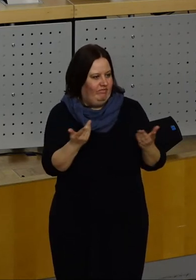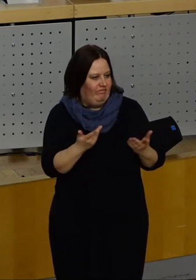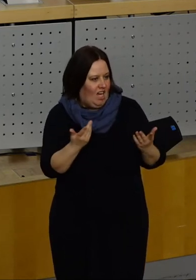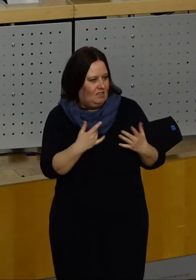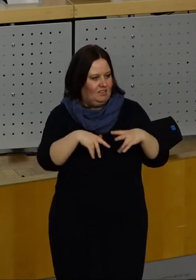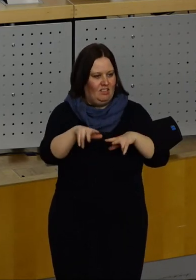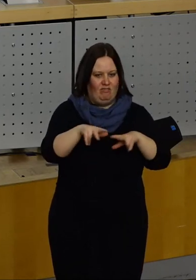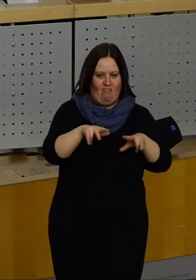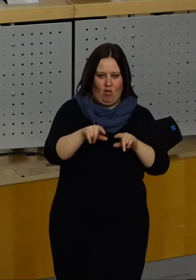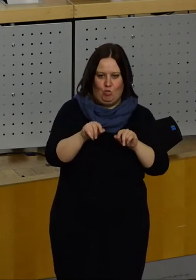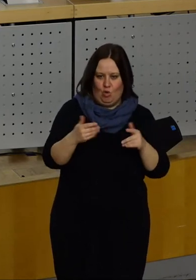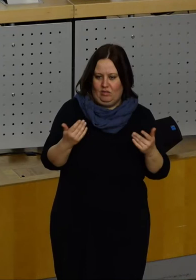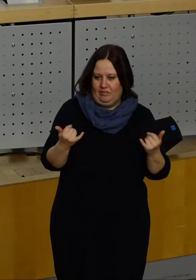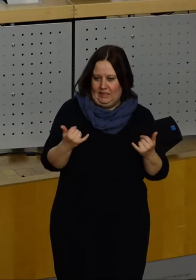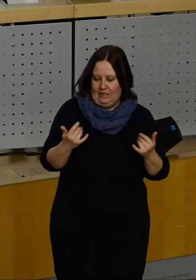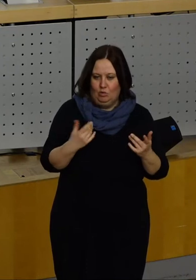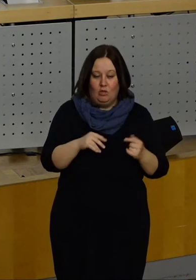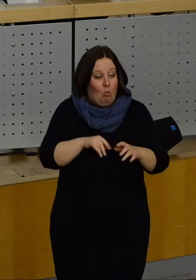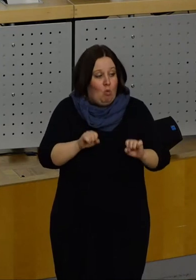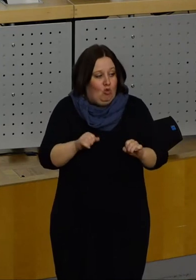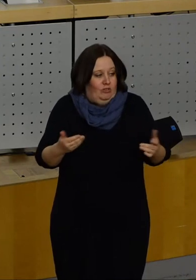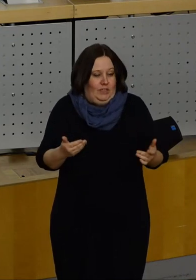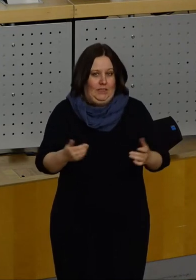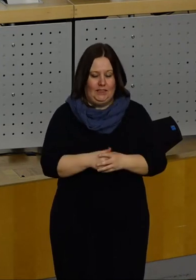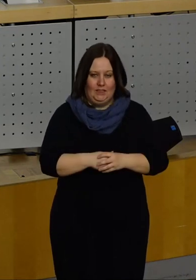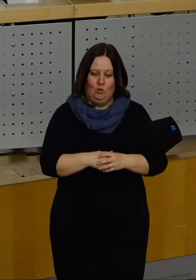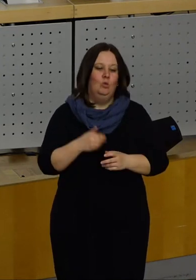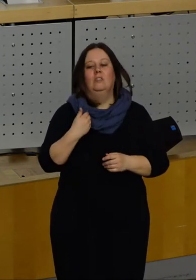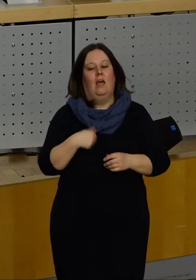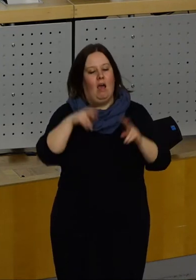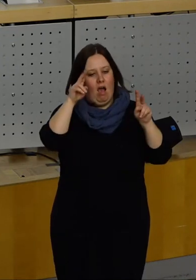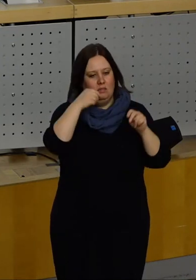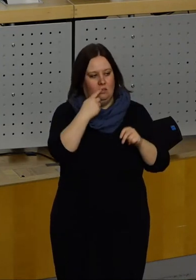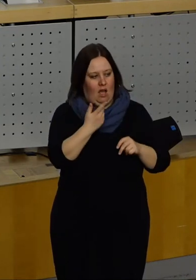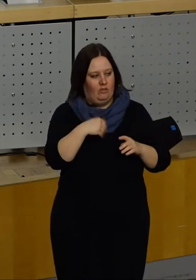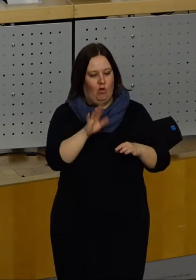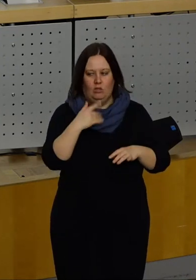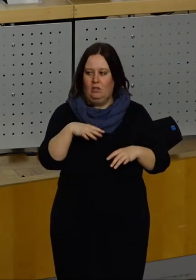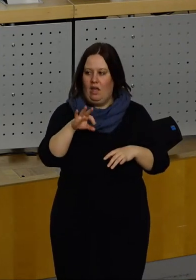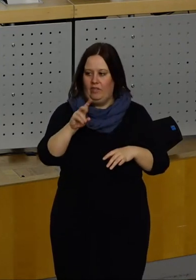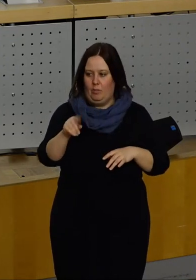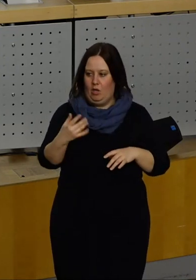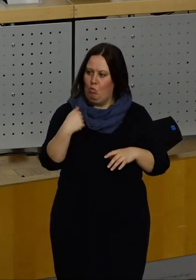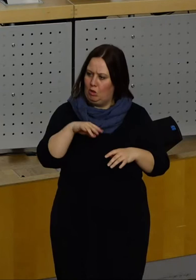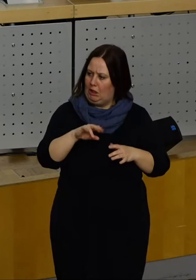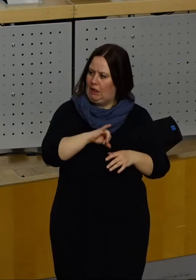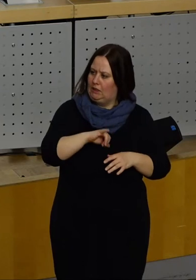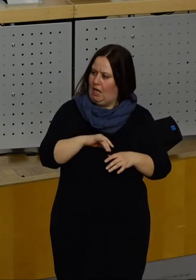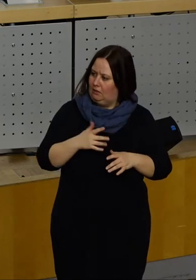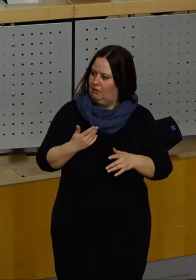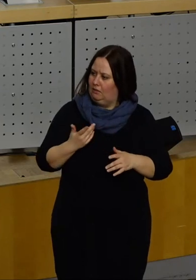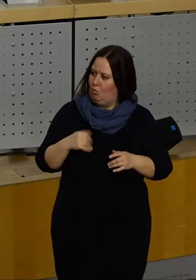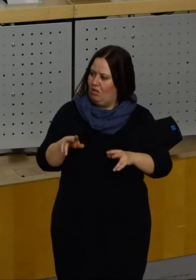was Verwaltung darstellen kann und was die Verwaltung kann. Und wenn Herr Hase hier sagt, von einem FDP-Politiker fand ich das einen spannenden Satz,